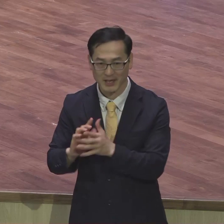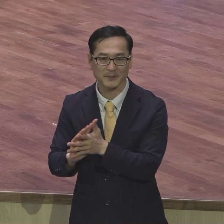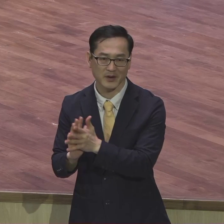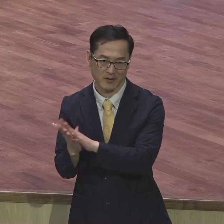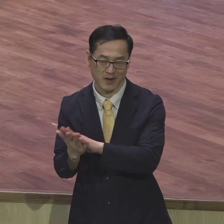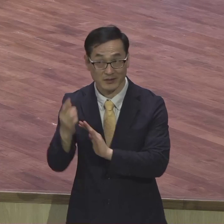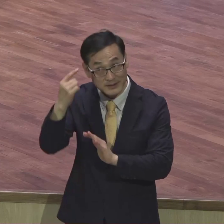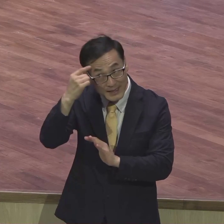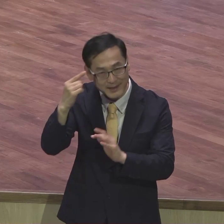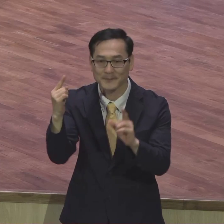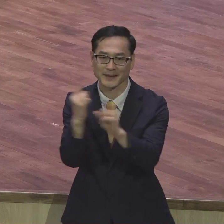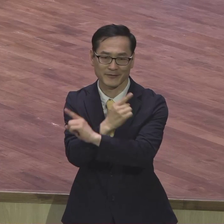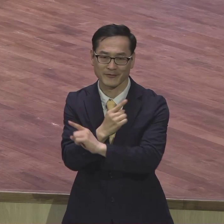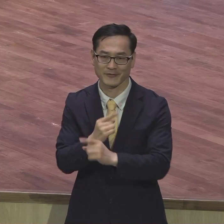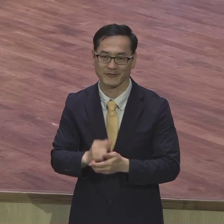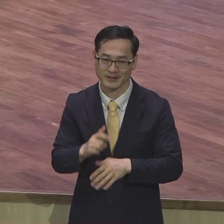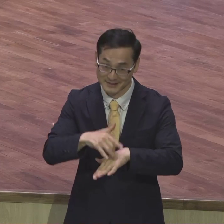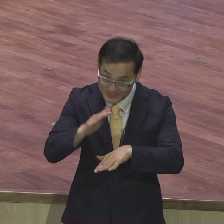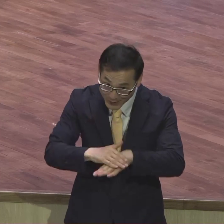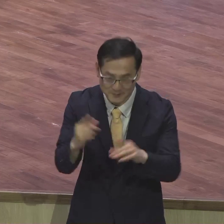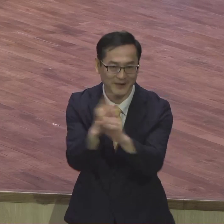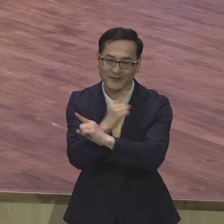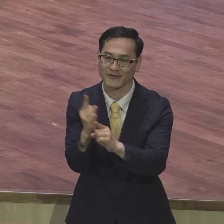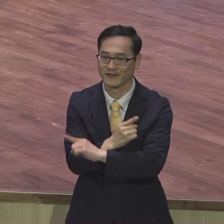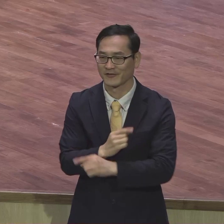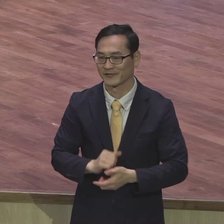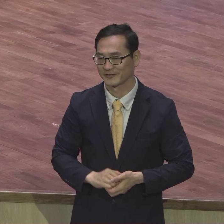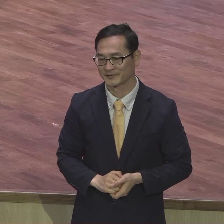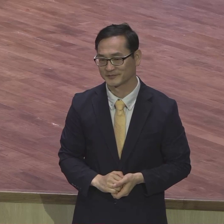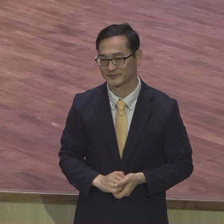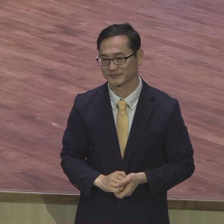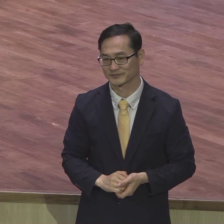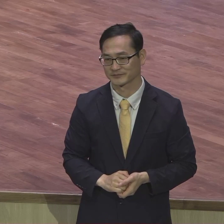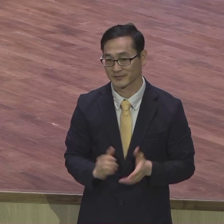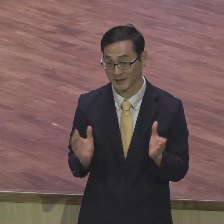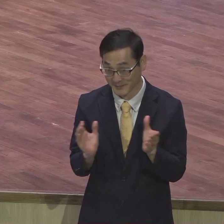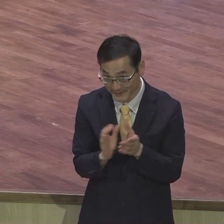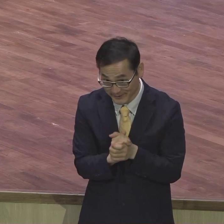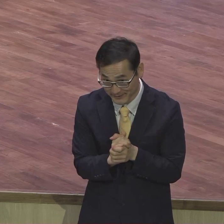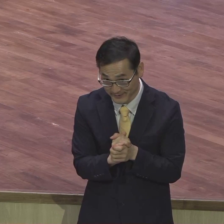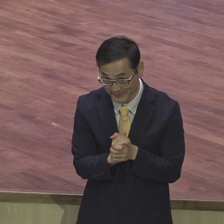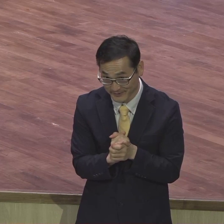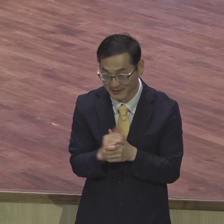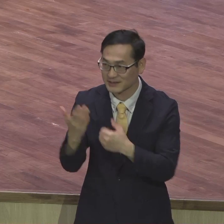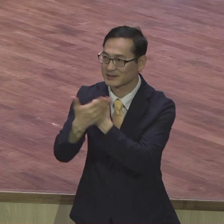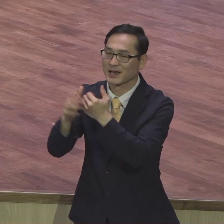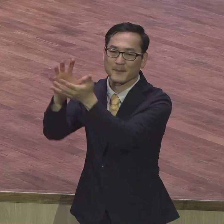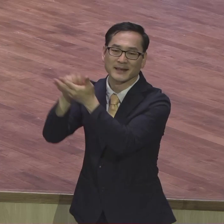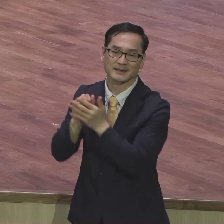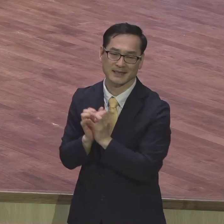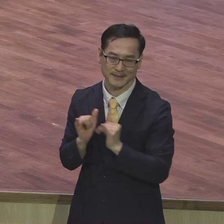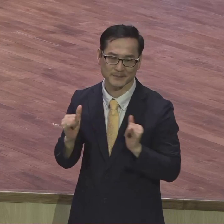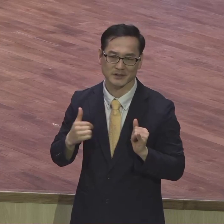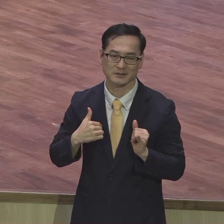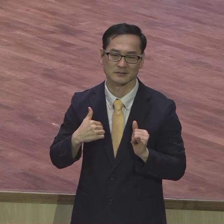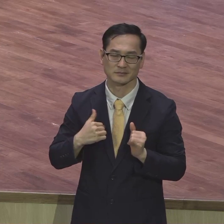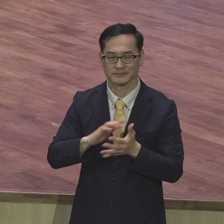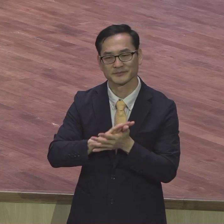변한다고 습관이 변한다고요 아멘 은혜 받는 사람은 다릅니다 그래서 과거에는